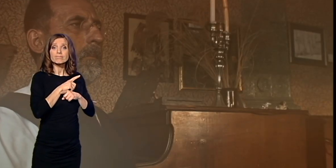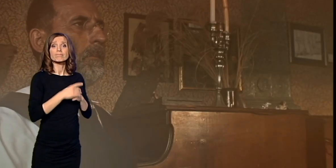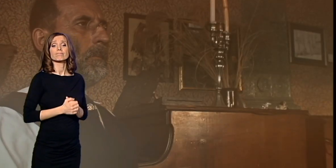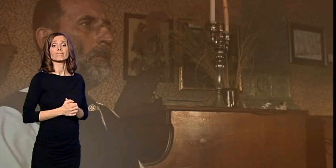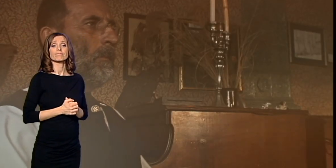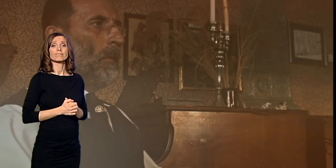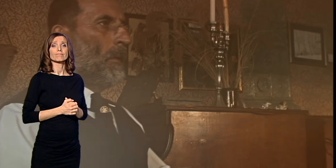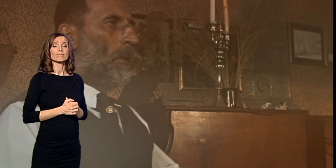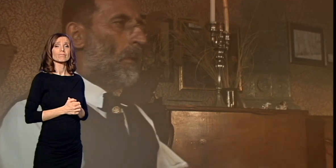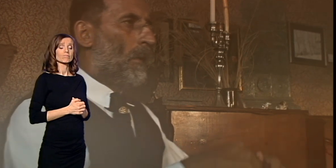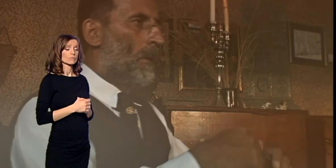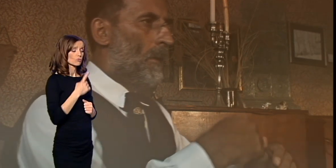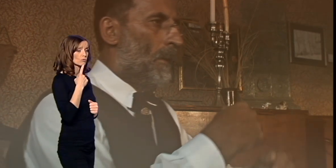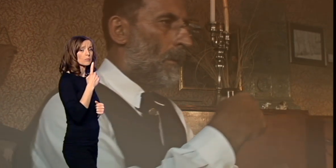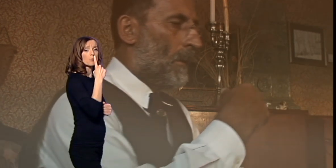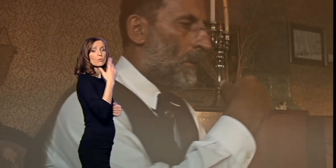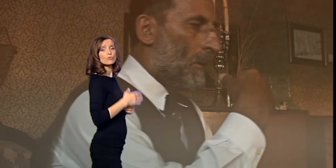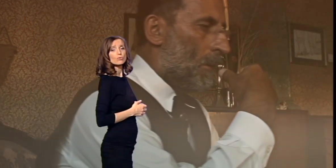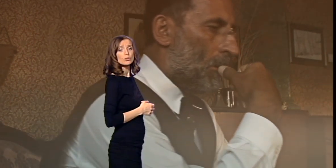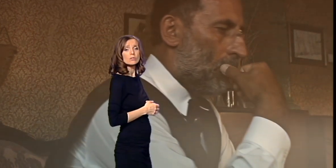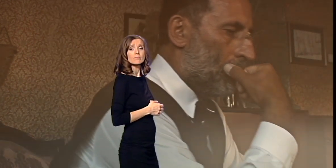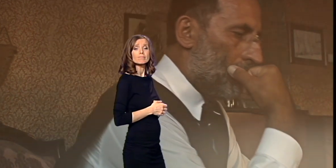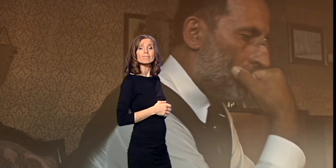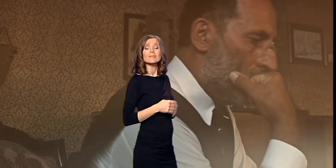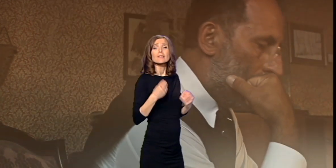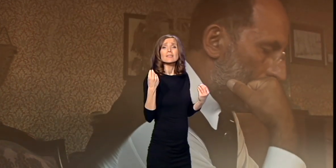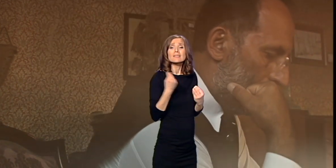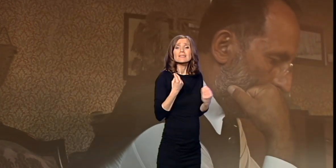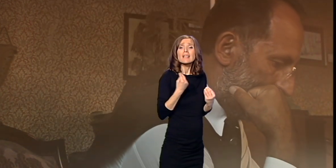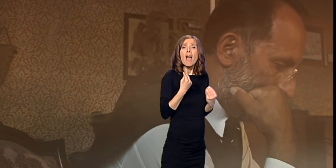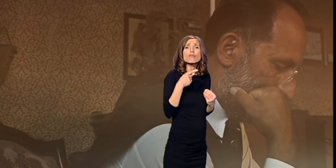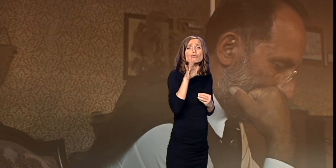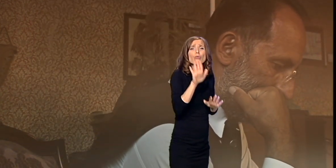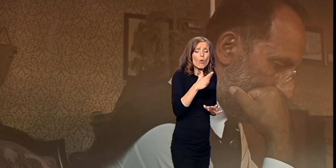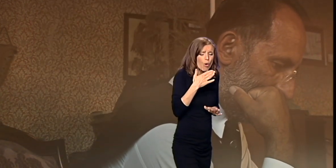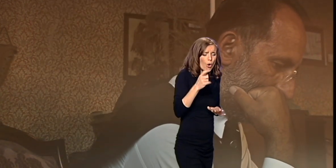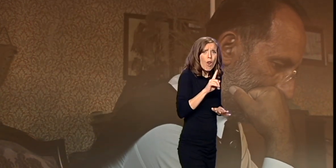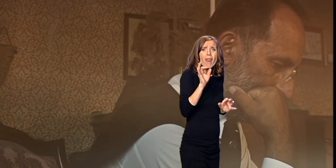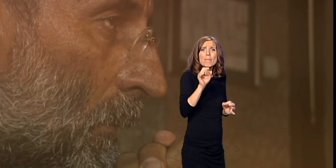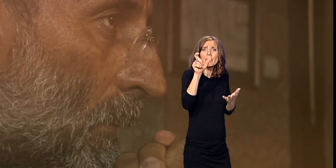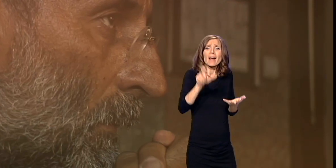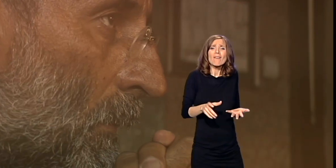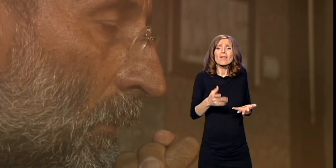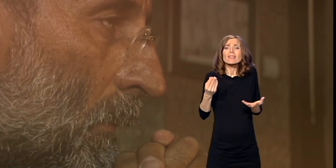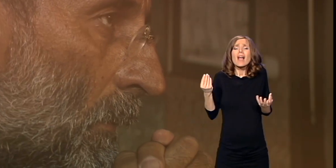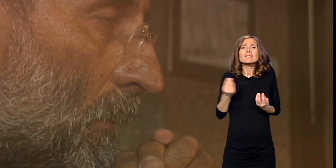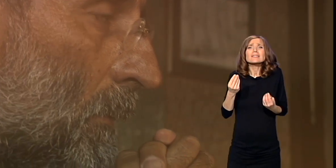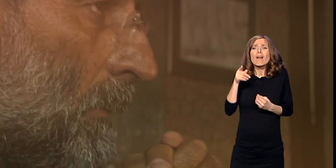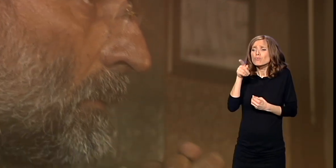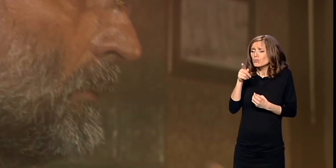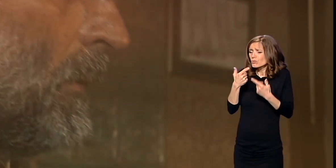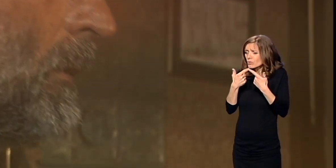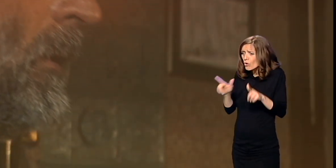Bože, zašto si ovako nepravedan? Zašto dozvoli